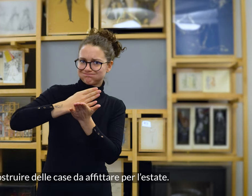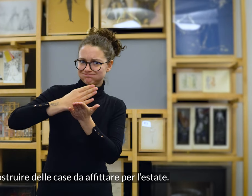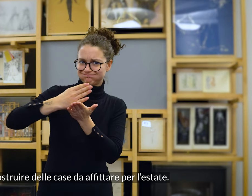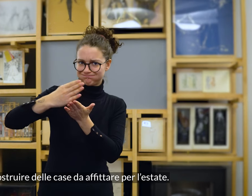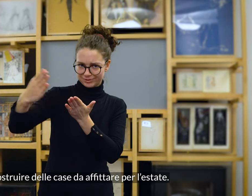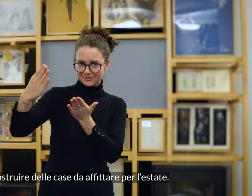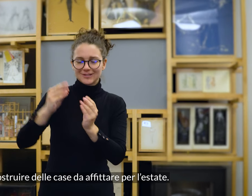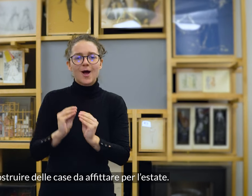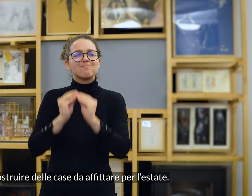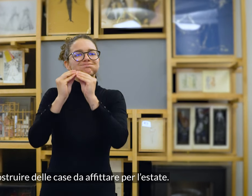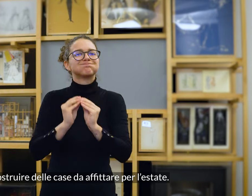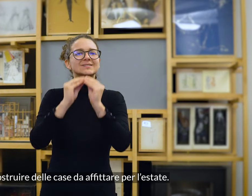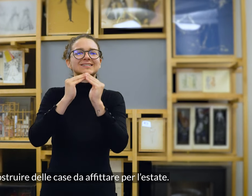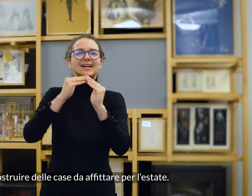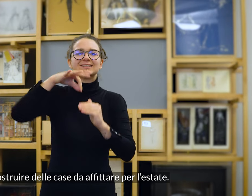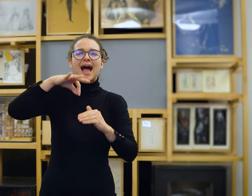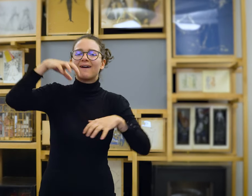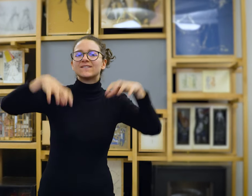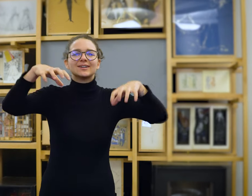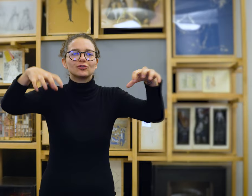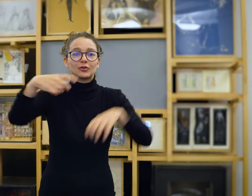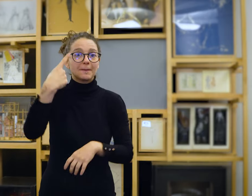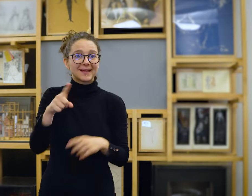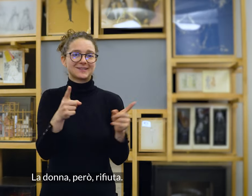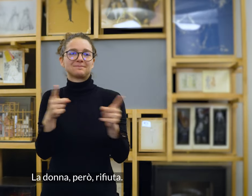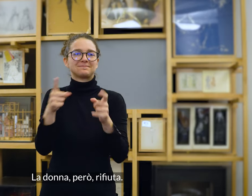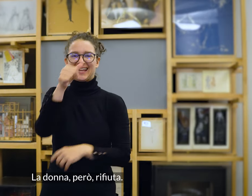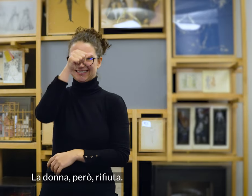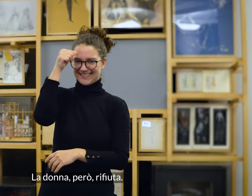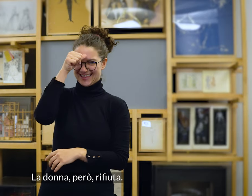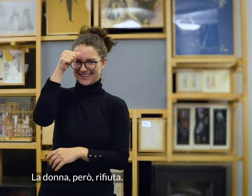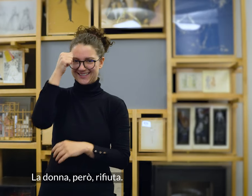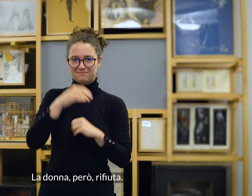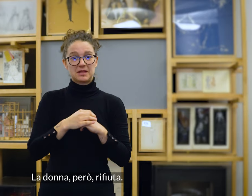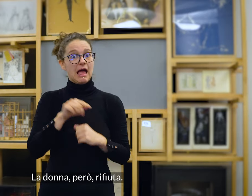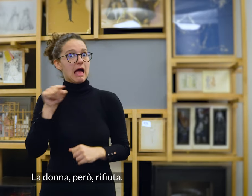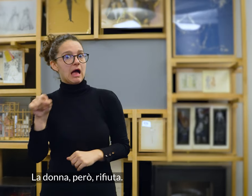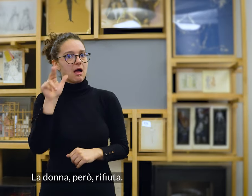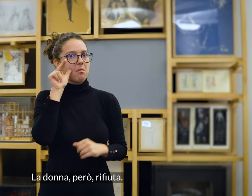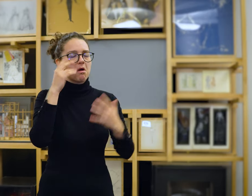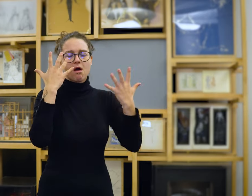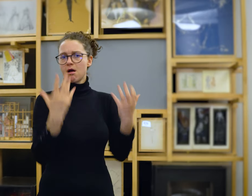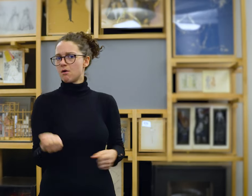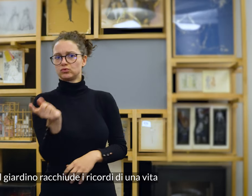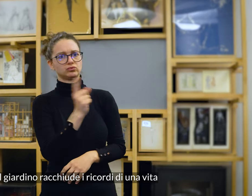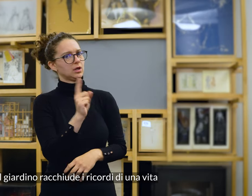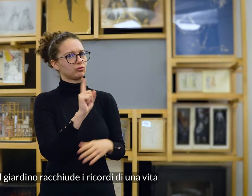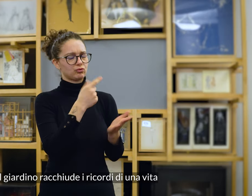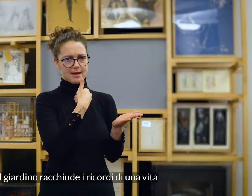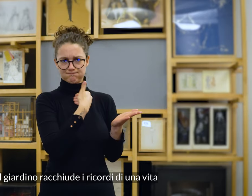affittare per l'estate. La donna però rifiuta. Il giardino